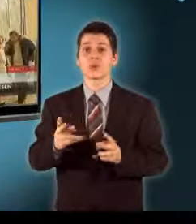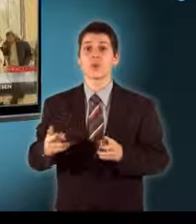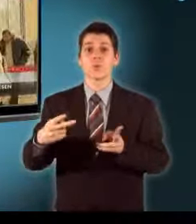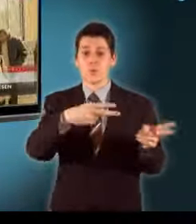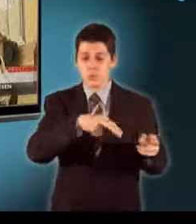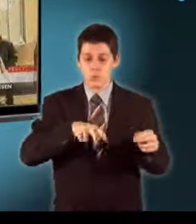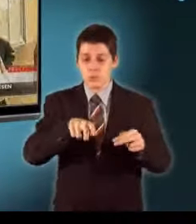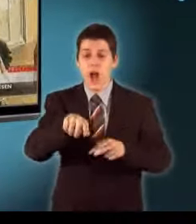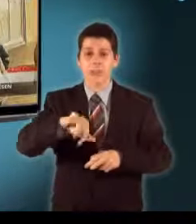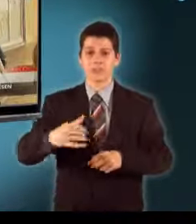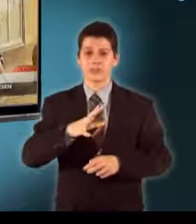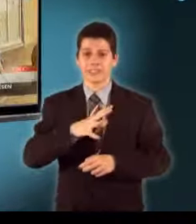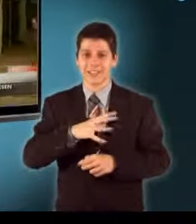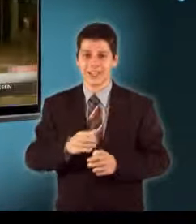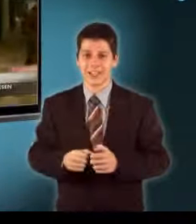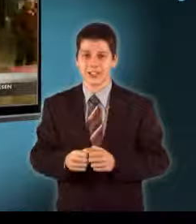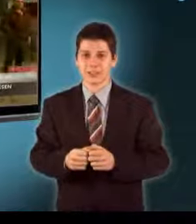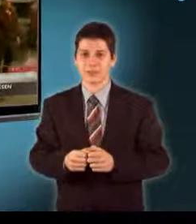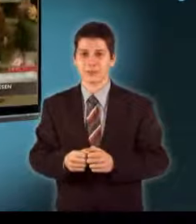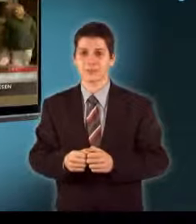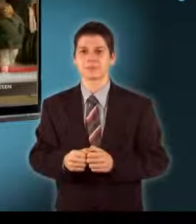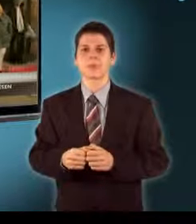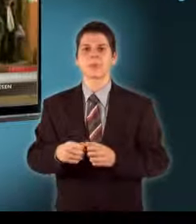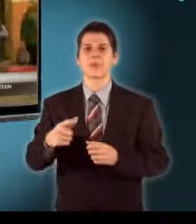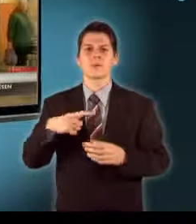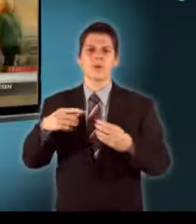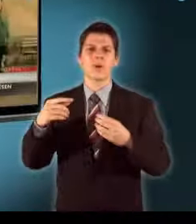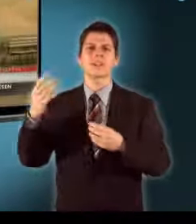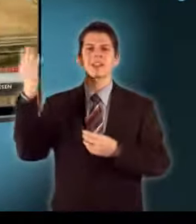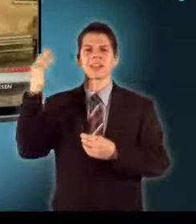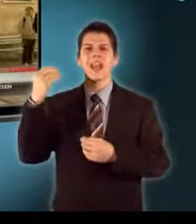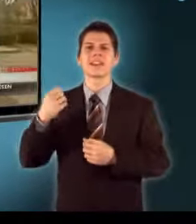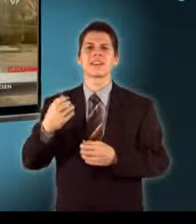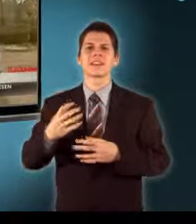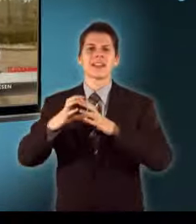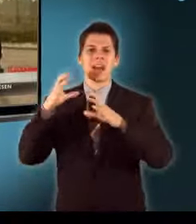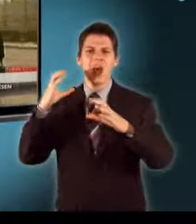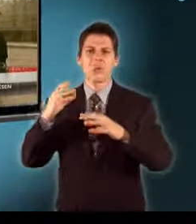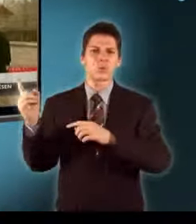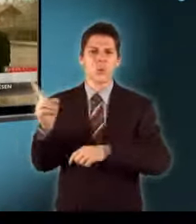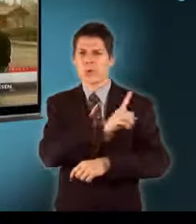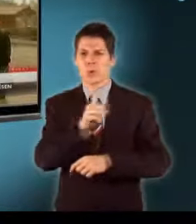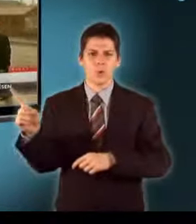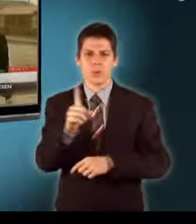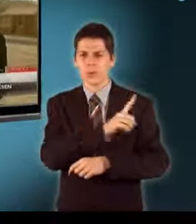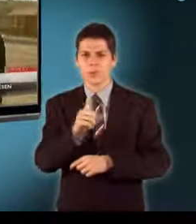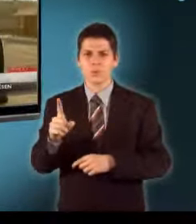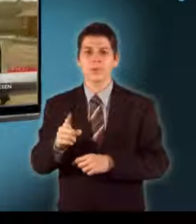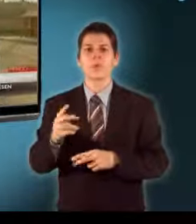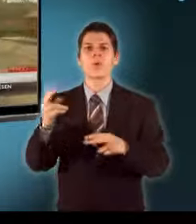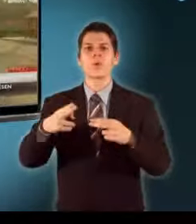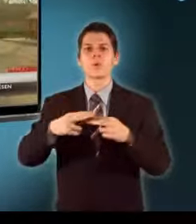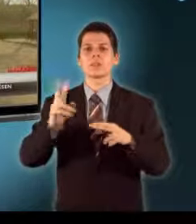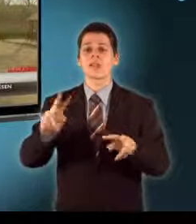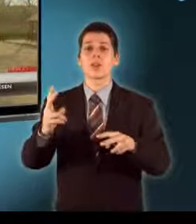még átmenni is, itt a másik oldalra is A helyiek így emlékeznek arra, amikor még a teherautók átszelték a települést A közeli